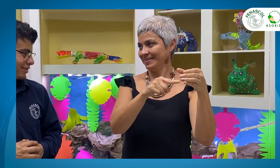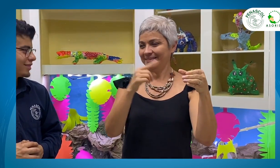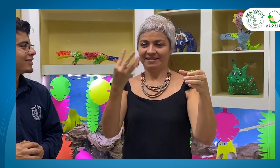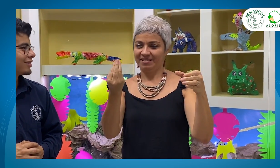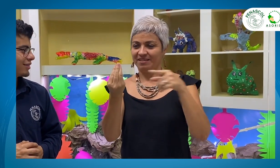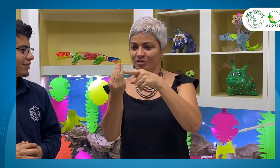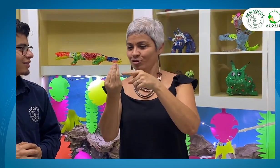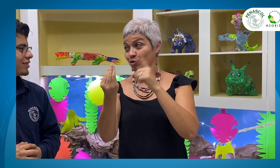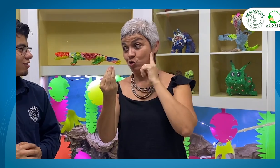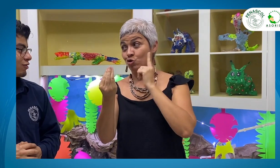grupo de oyentes.